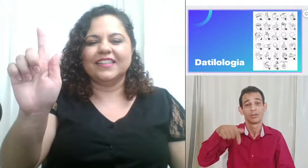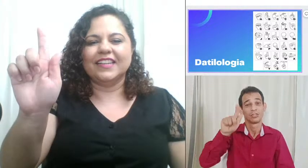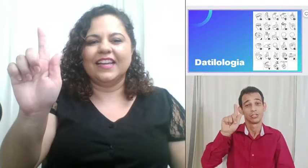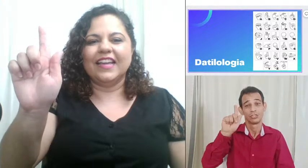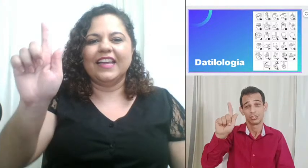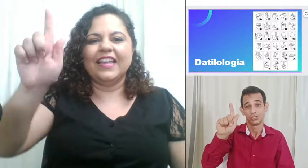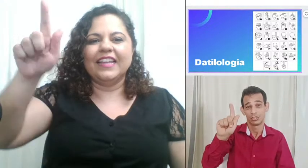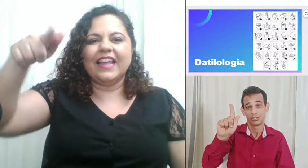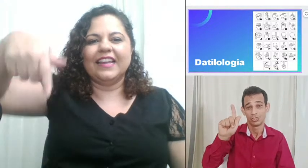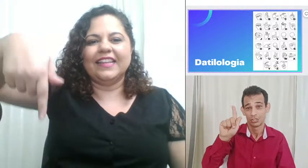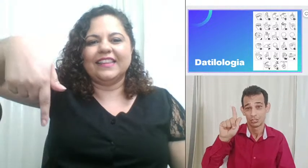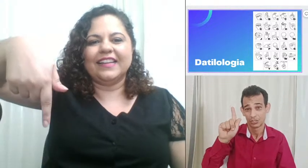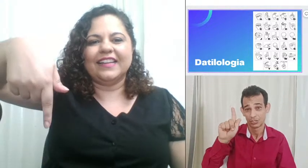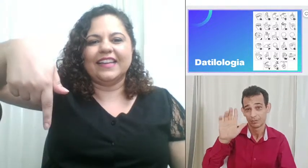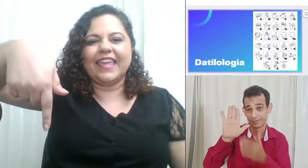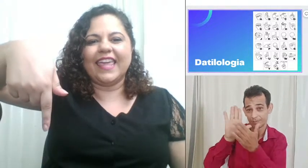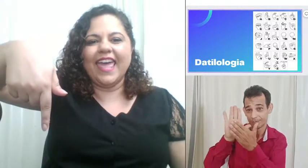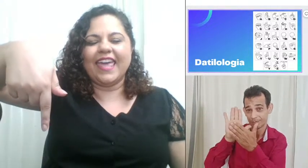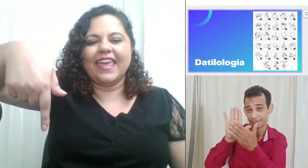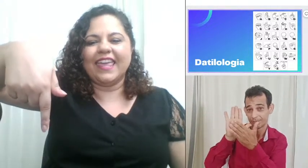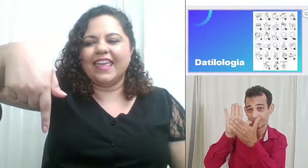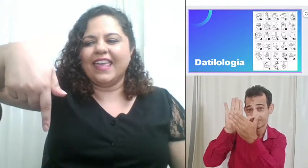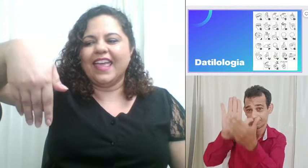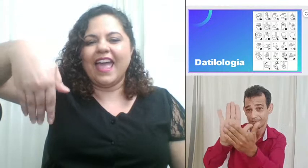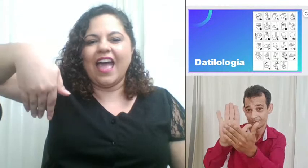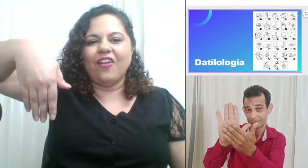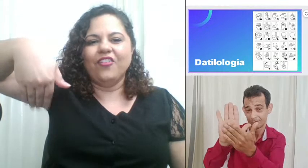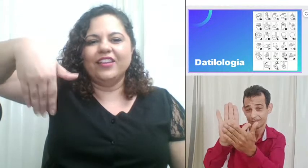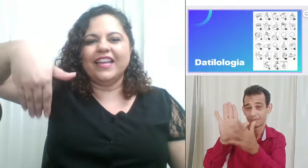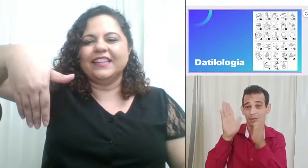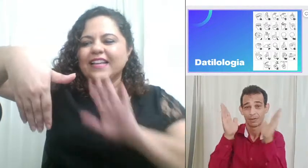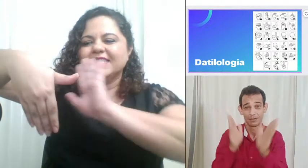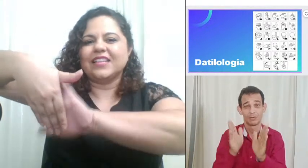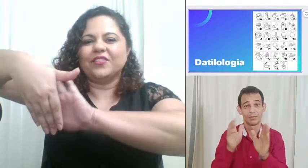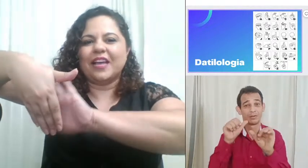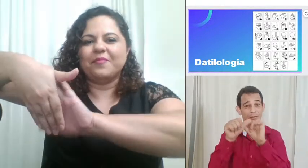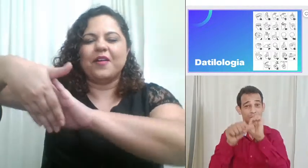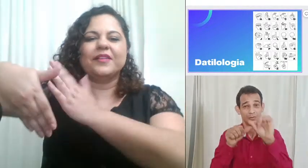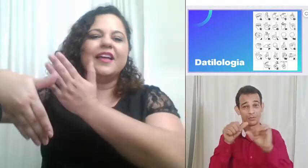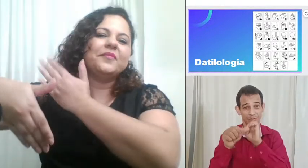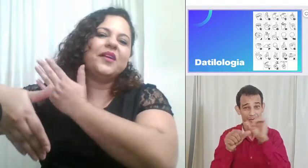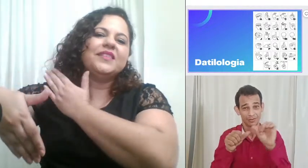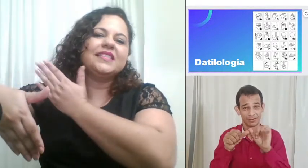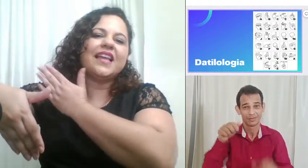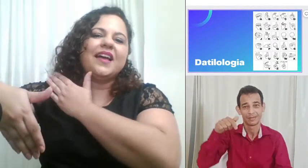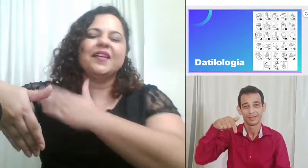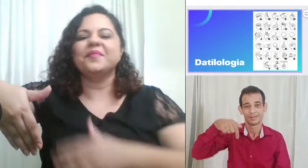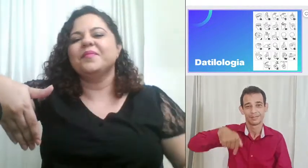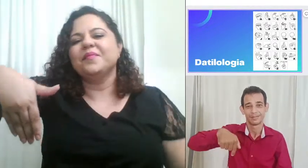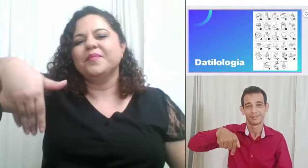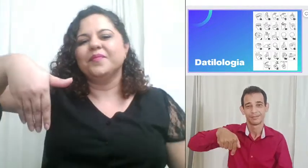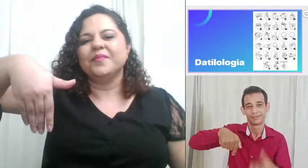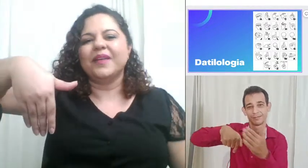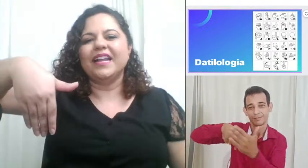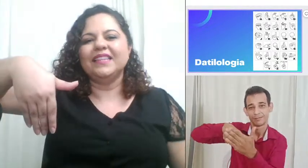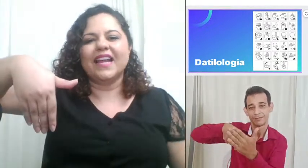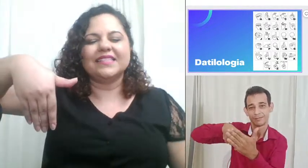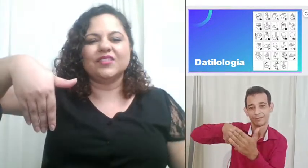e na letra Q a orientação da palma da mão está para trás na